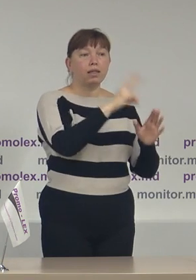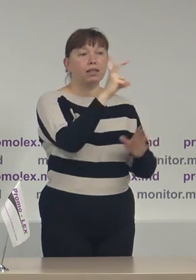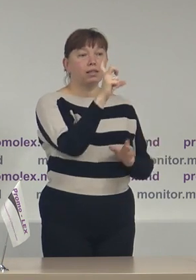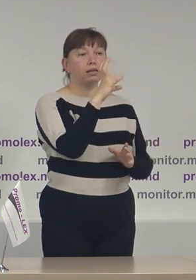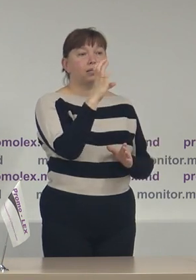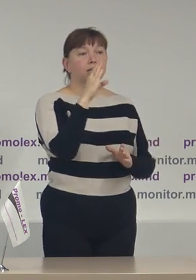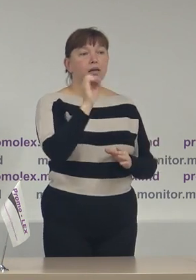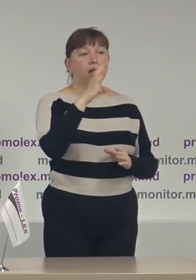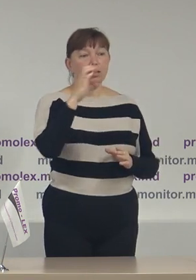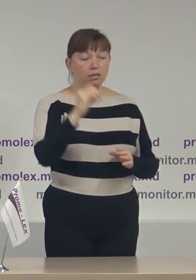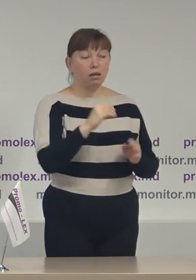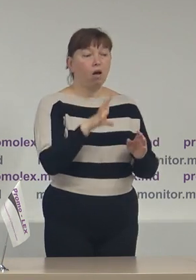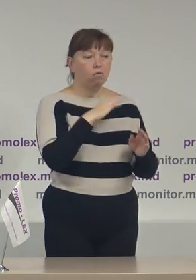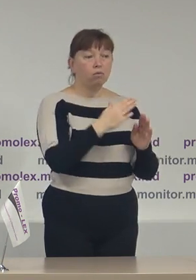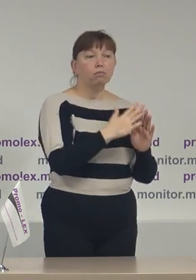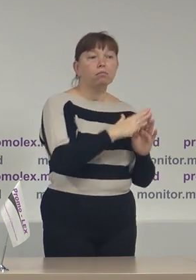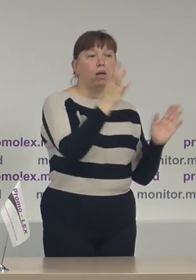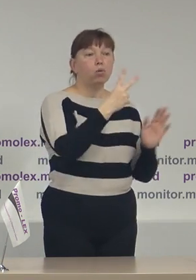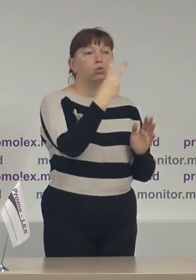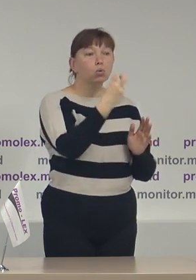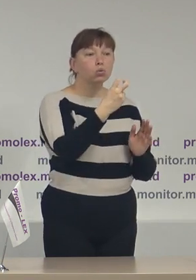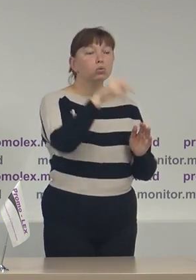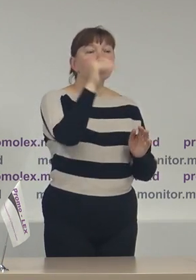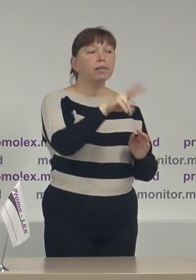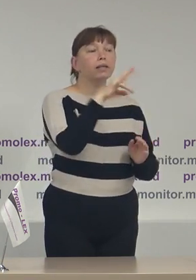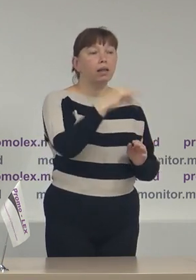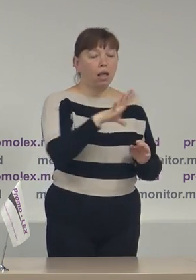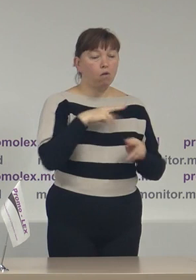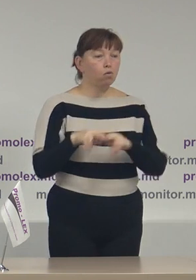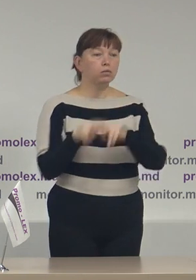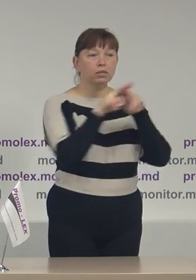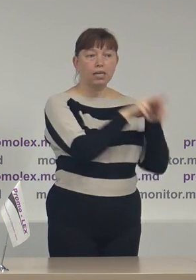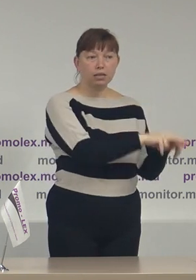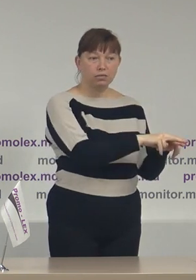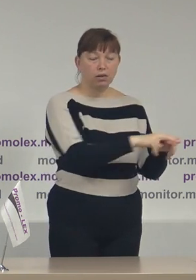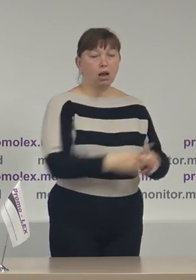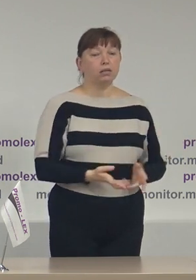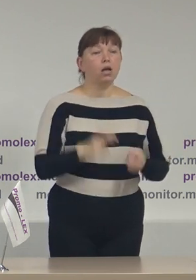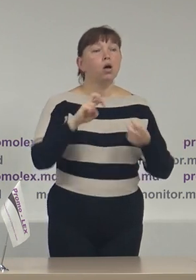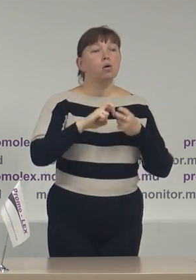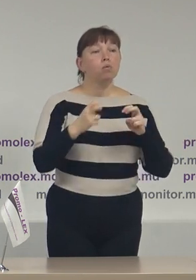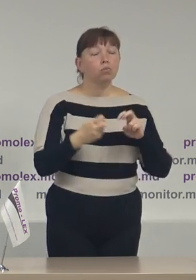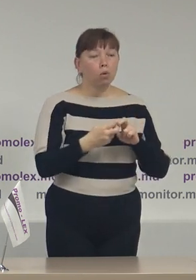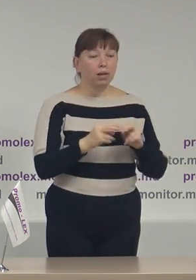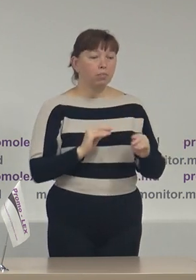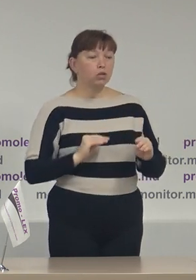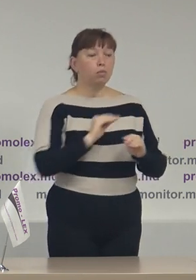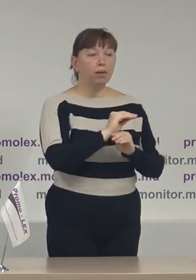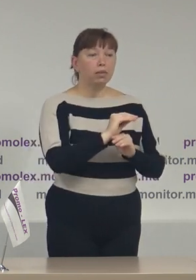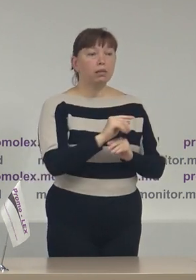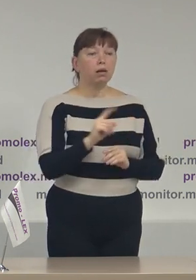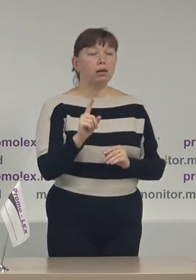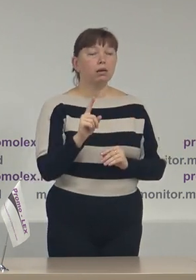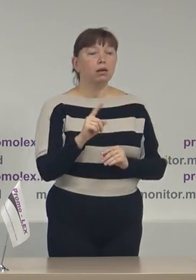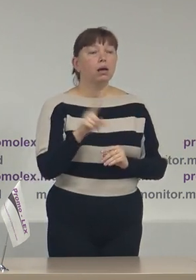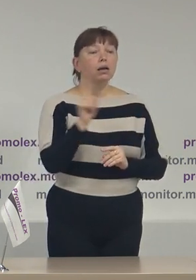Anastasie. Peste acest plafon, adică 200.000 de lei au fost transferate problema suplimentară ține de